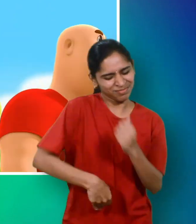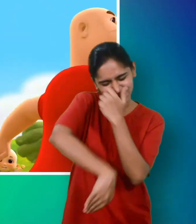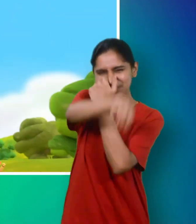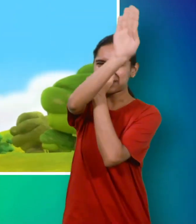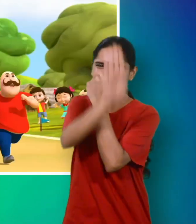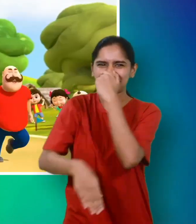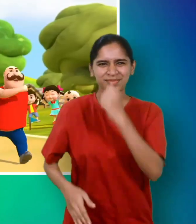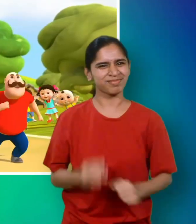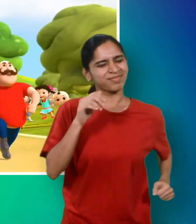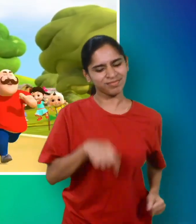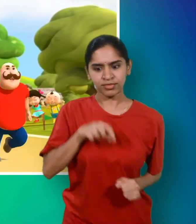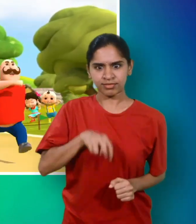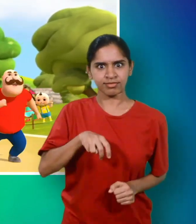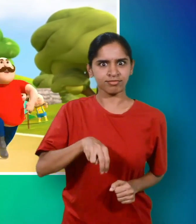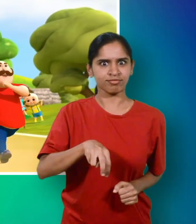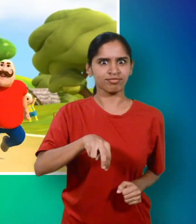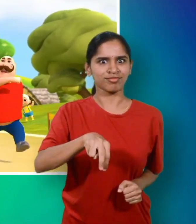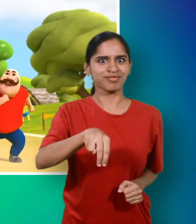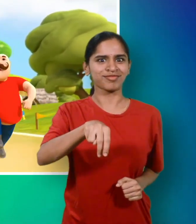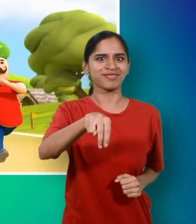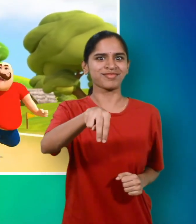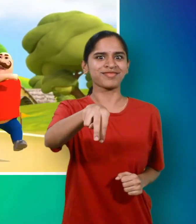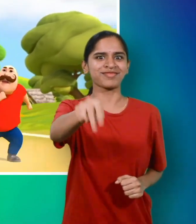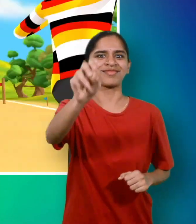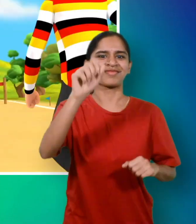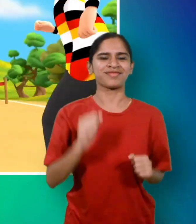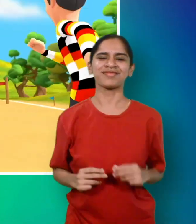भागा सबसे आगे